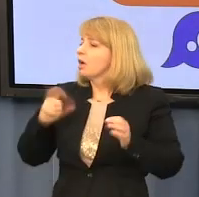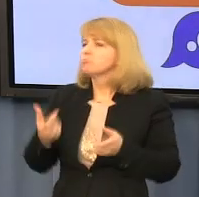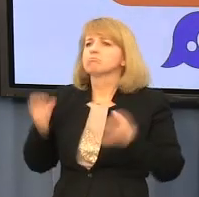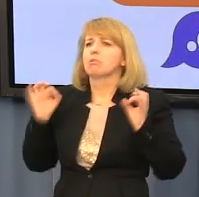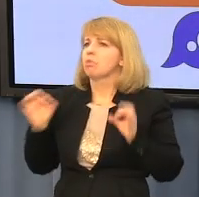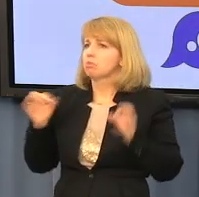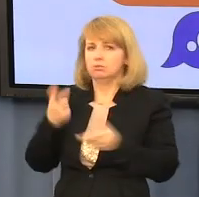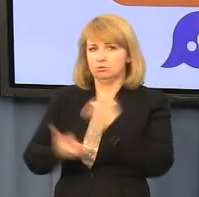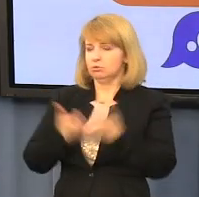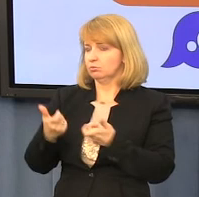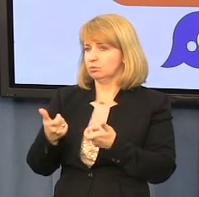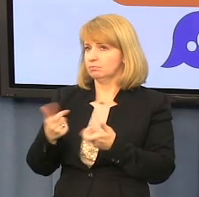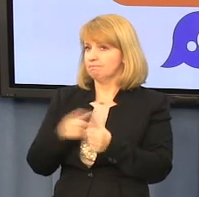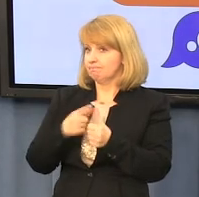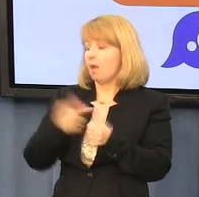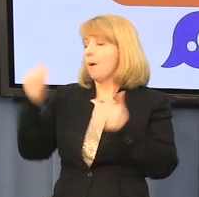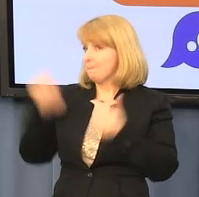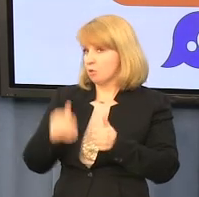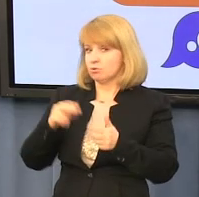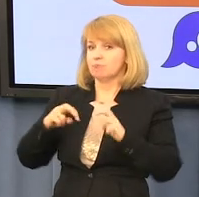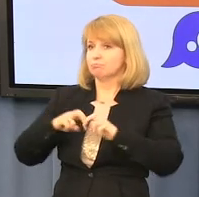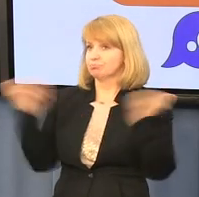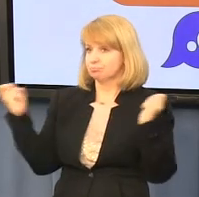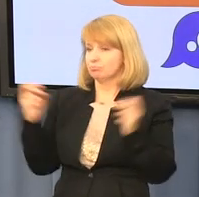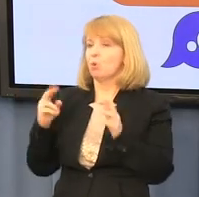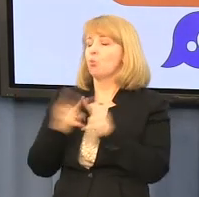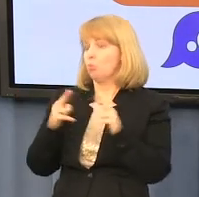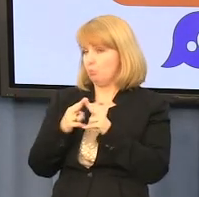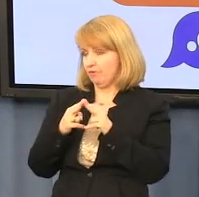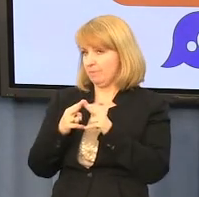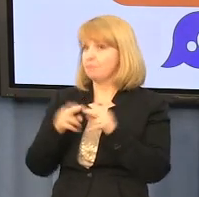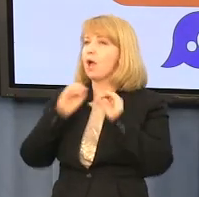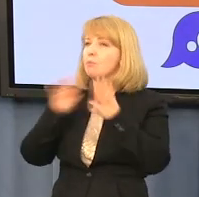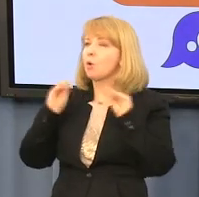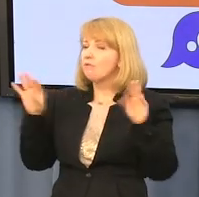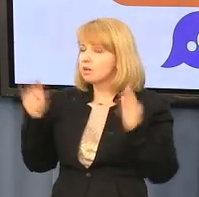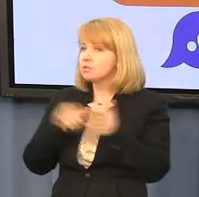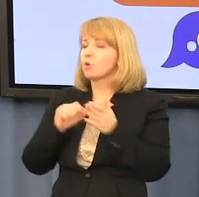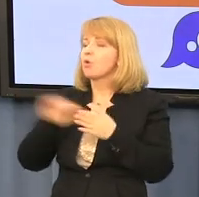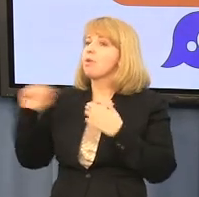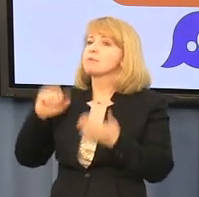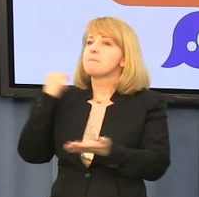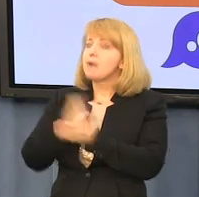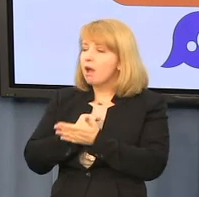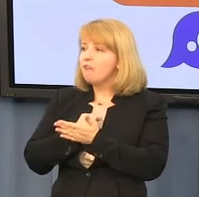konkordat wypowiedzieć. Profesor Wojciech Góralczyk w podręczniku prawa